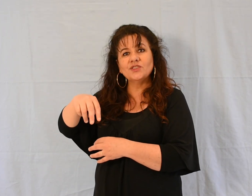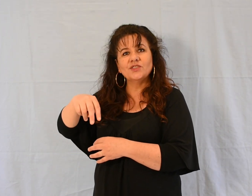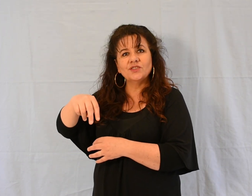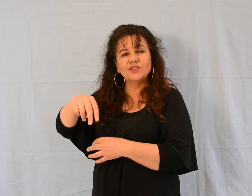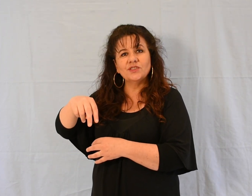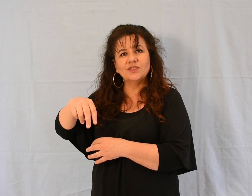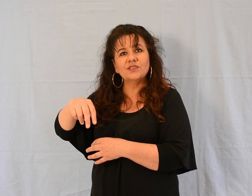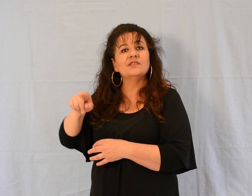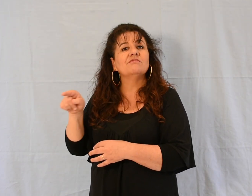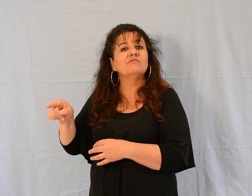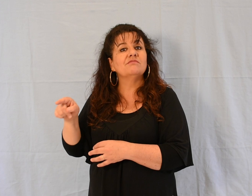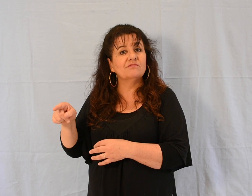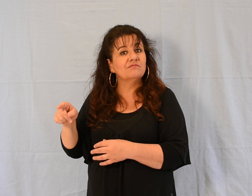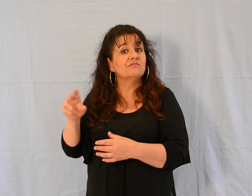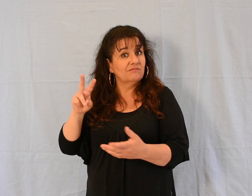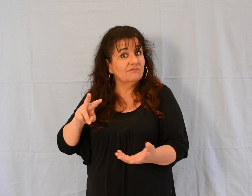Elle avait en effet douze ans.